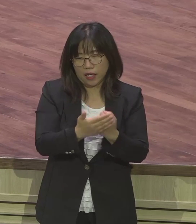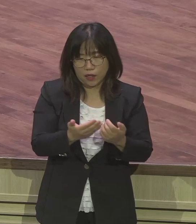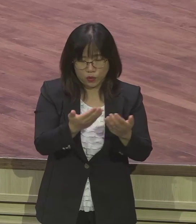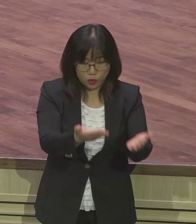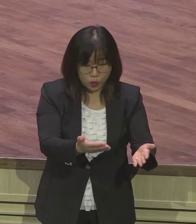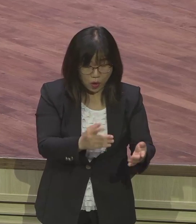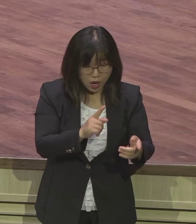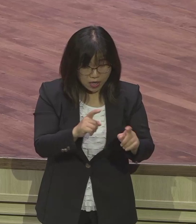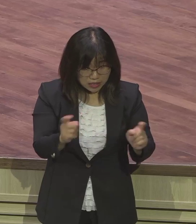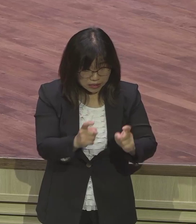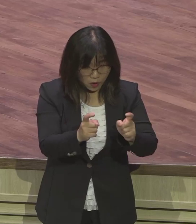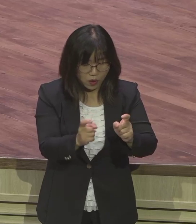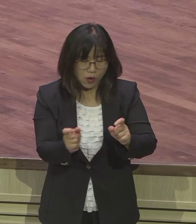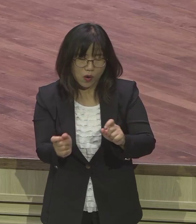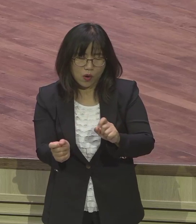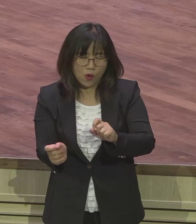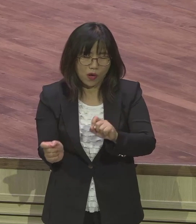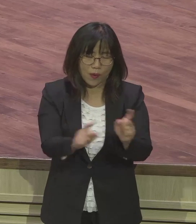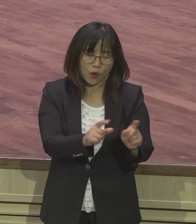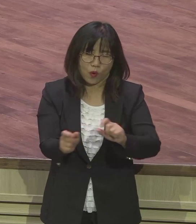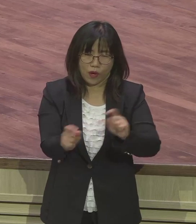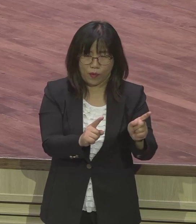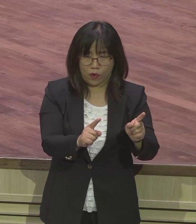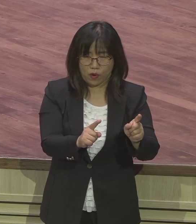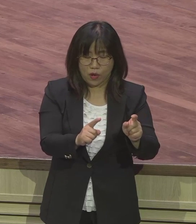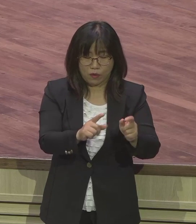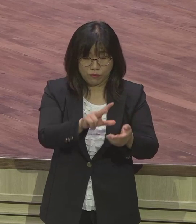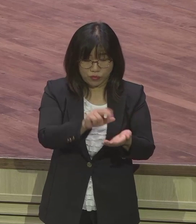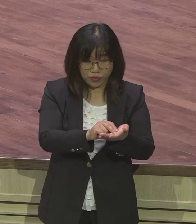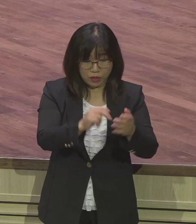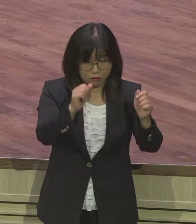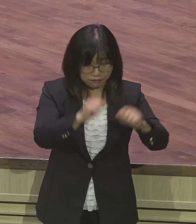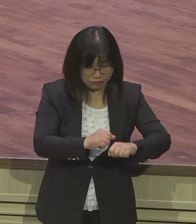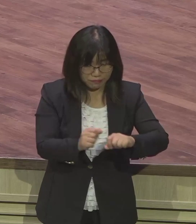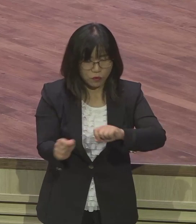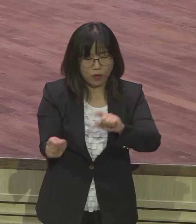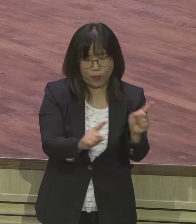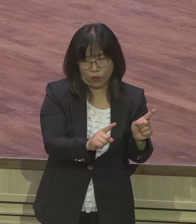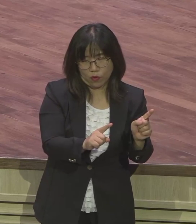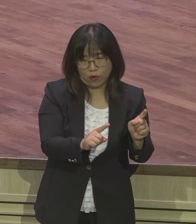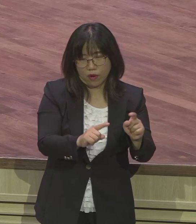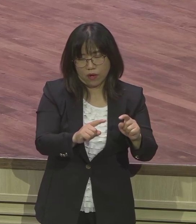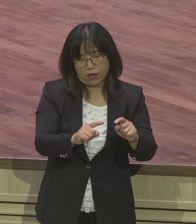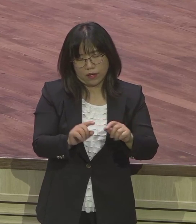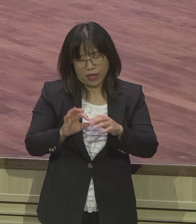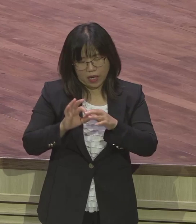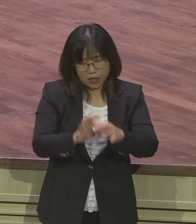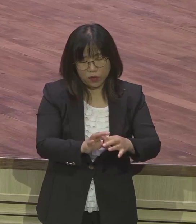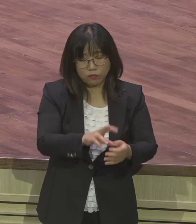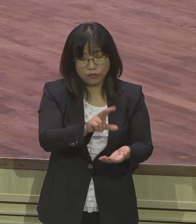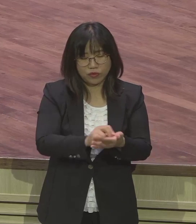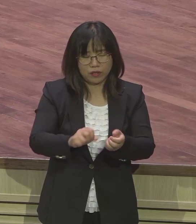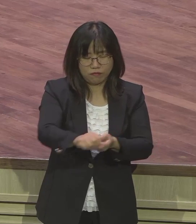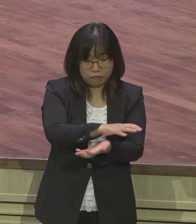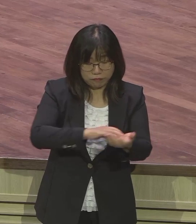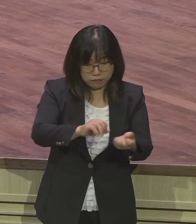회복이 그게 특징이에요 회복이 됐어요 복음 있는 곳에는요 회복되게 돼 있어요 이게